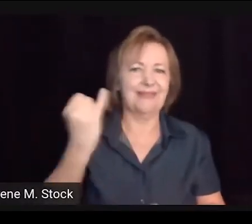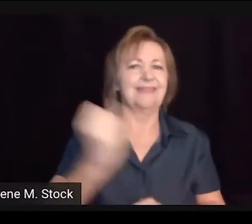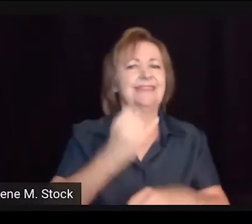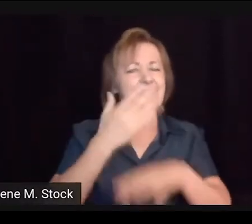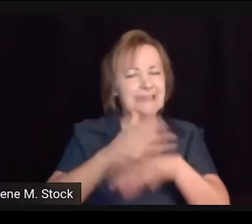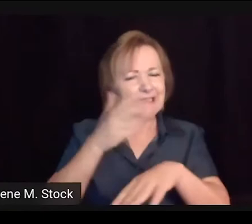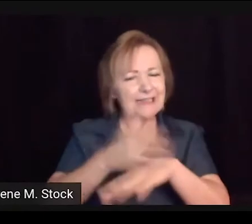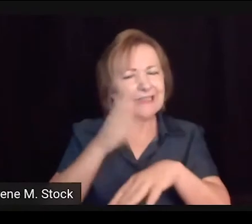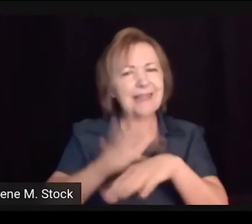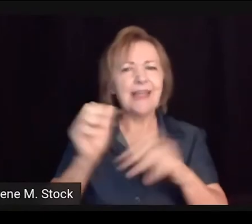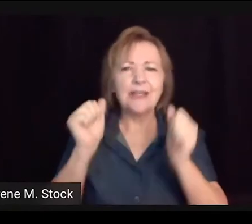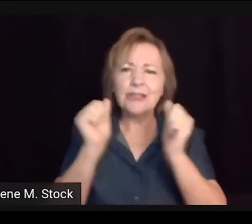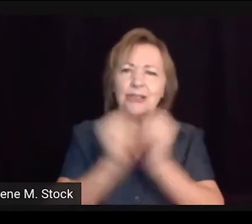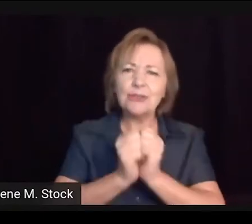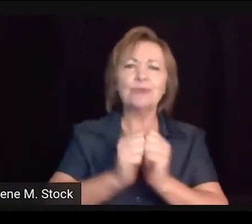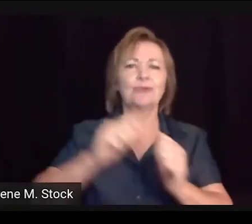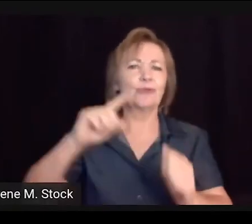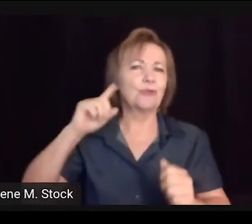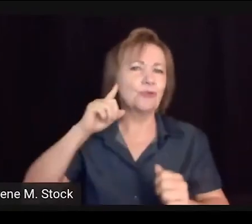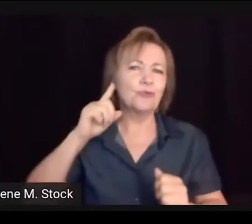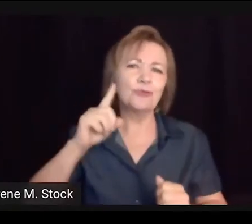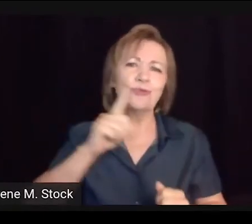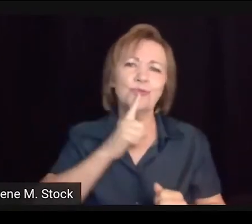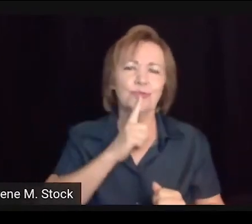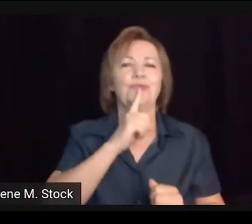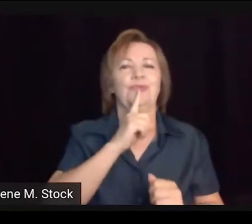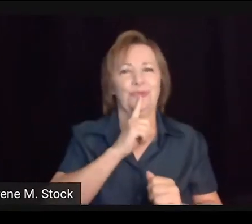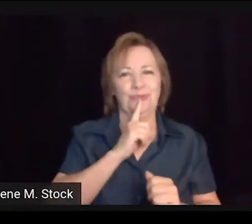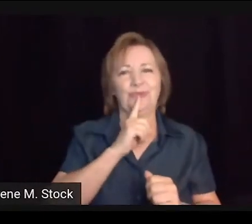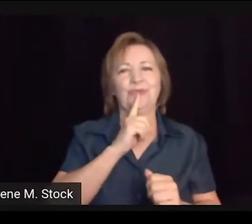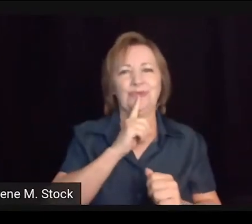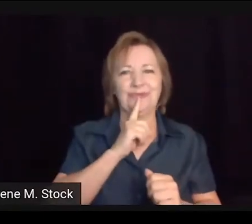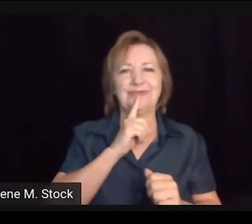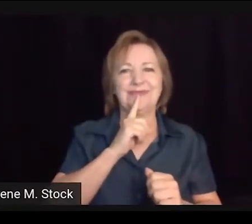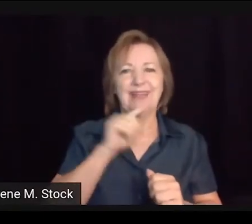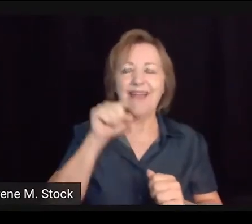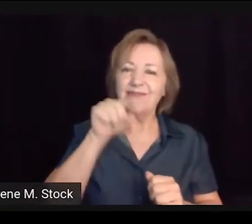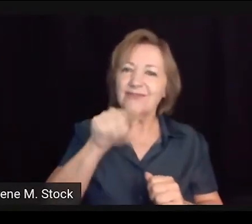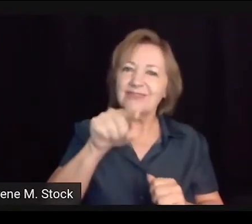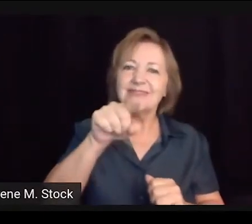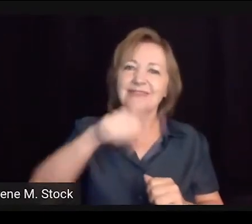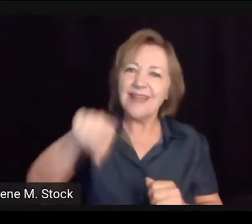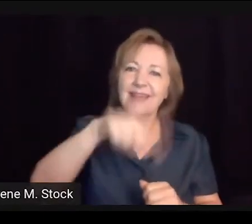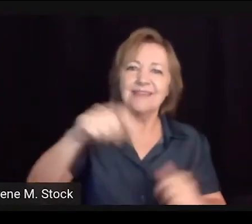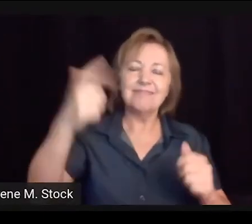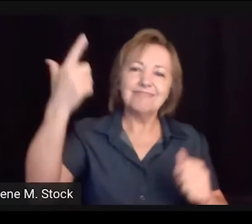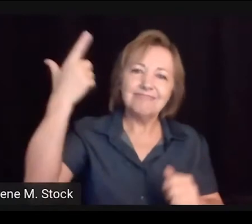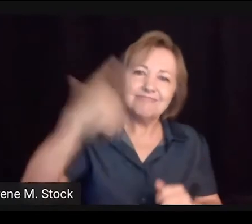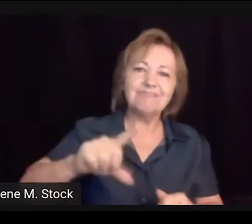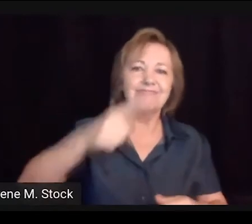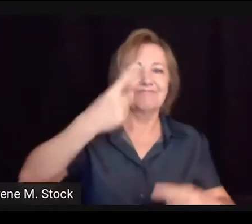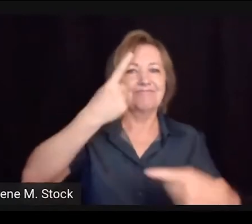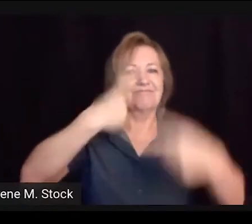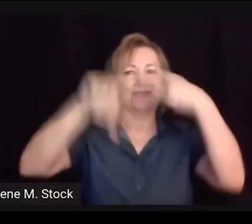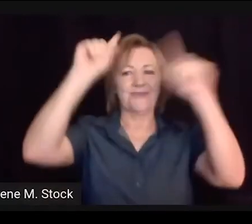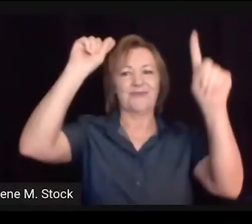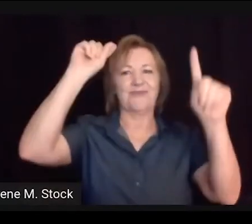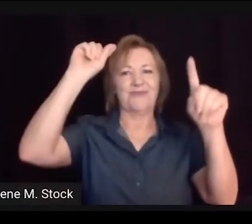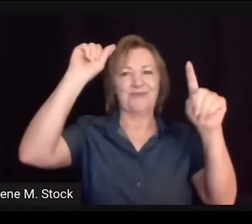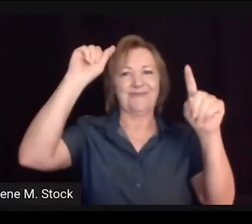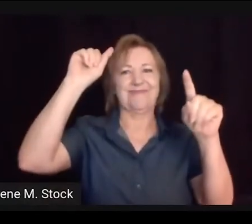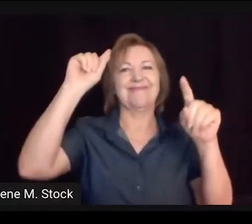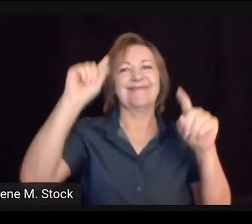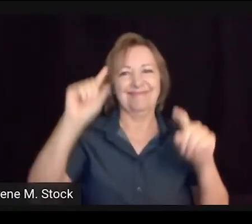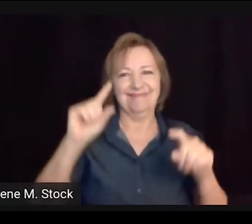sinais, busquem aprender cada vez mais. Então, a prática é muito importante, junto à comunidade surda,